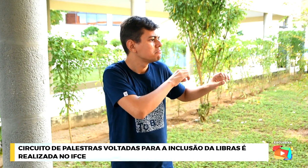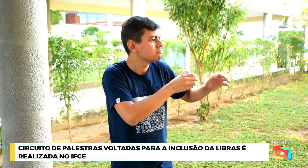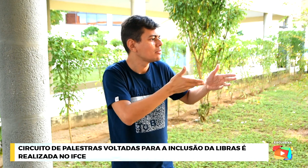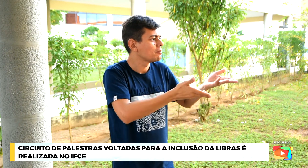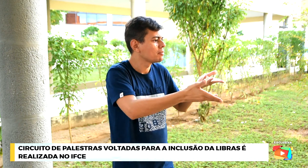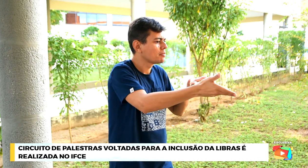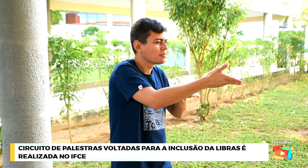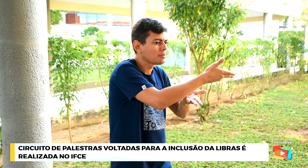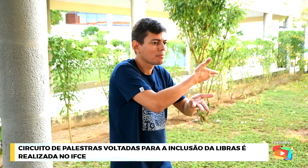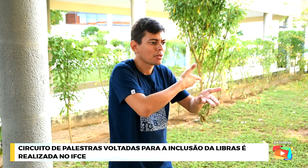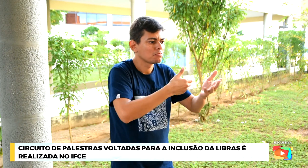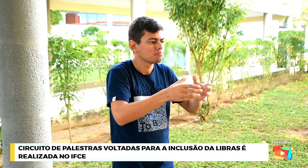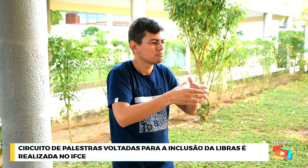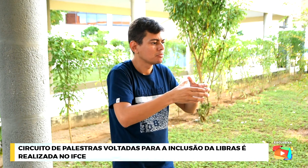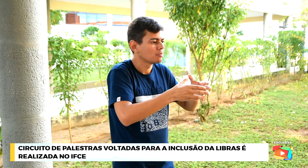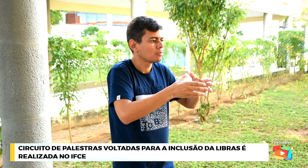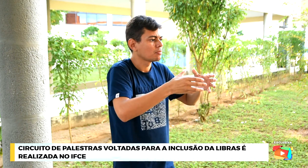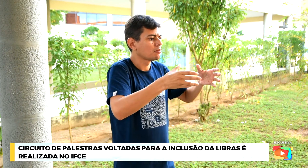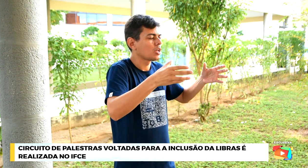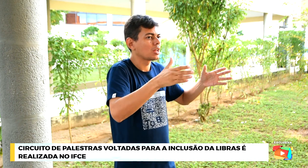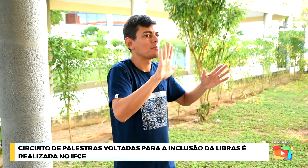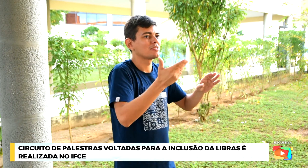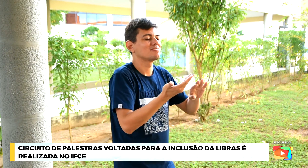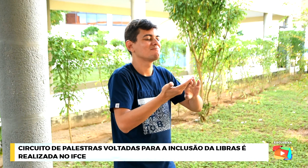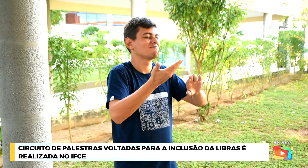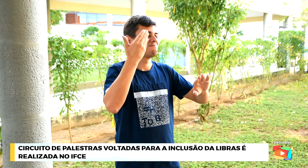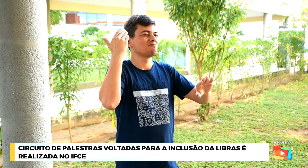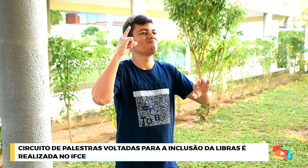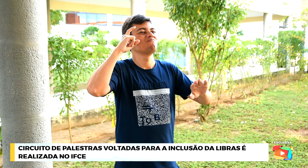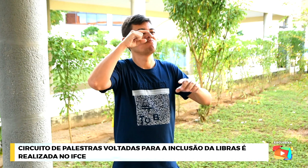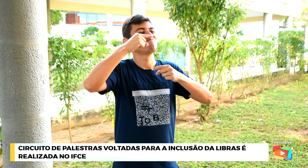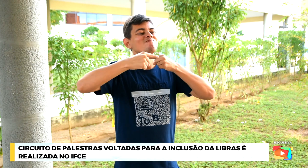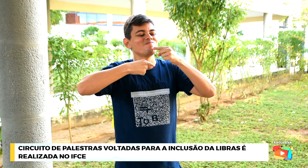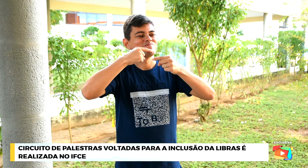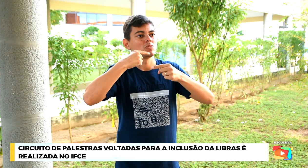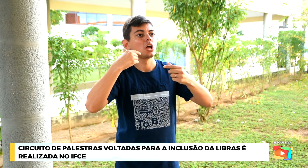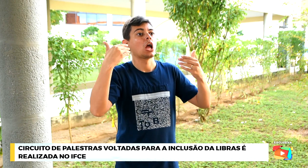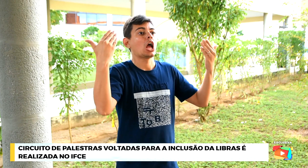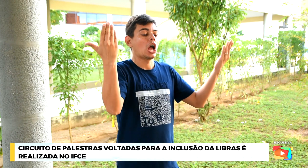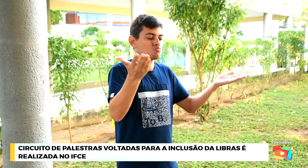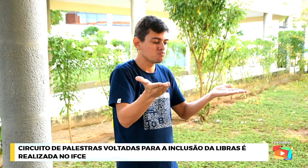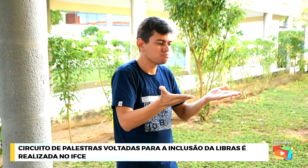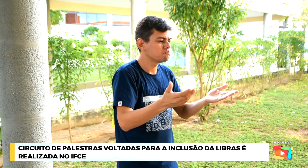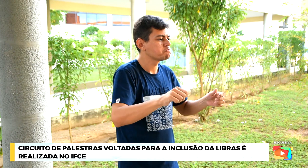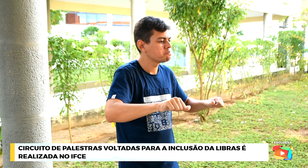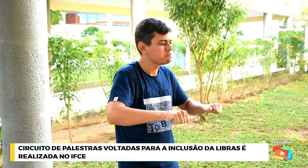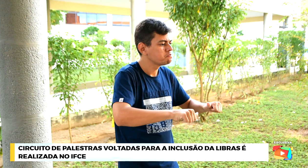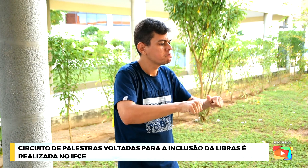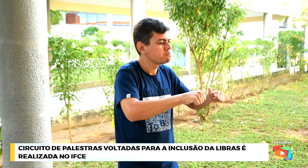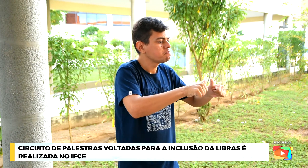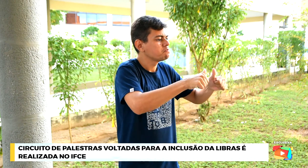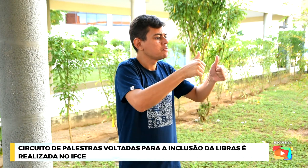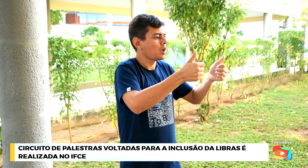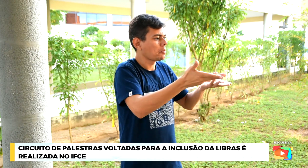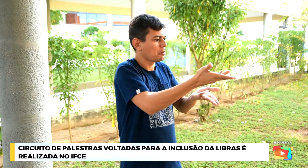os ouvintes começaram a interagir, começaram a se comunicar em língua de sinais.